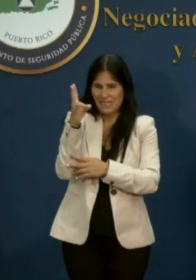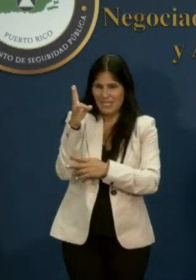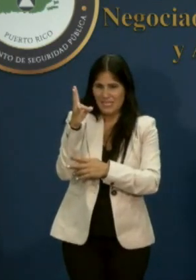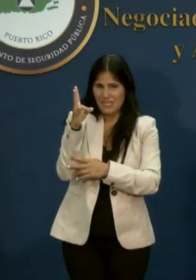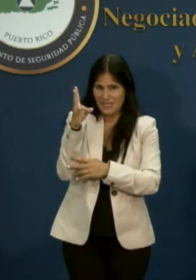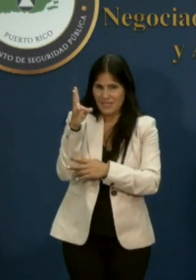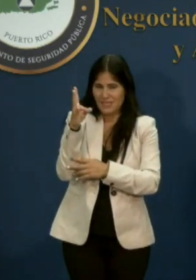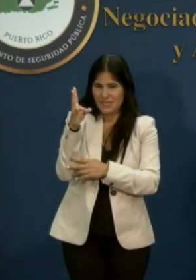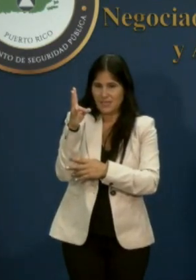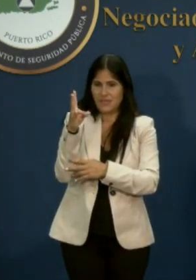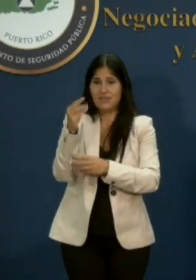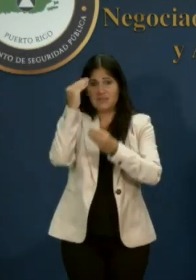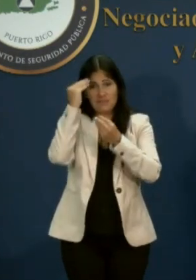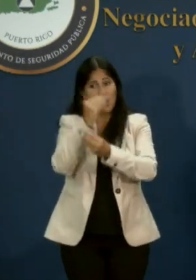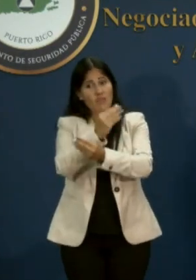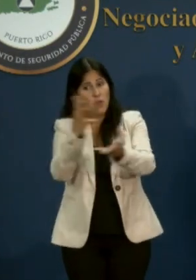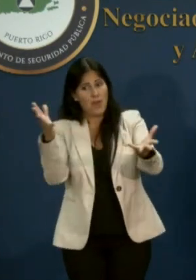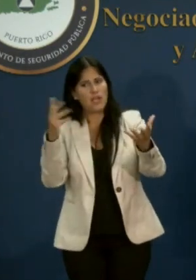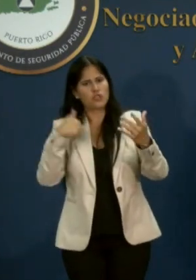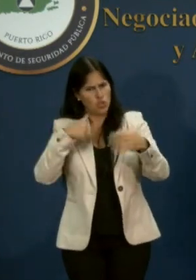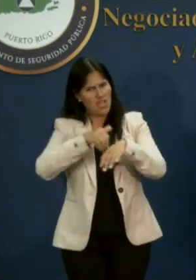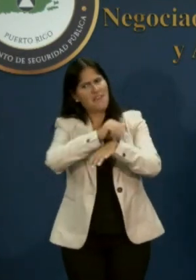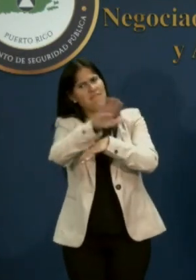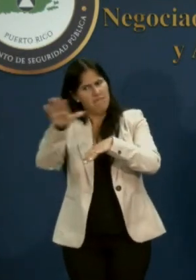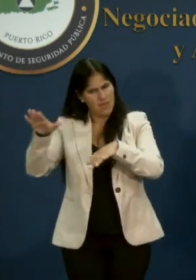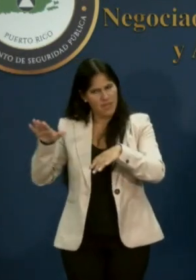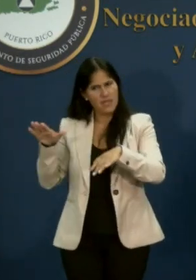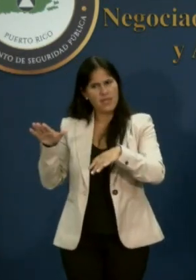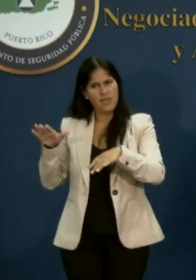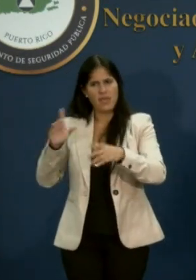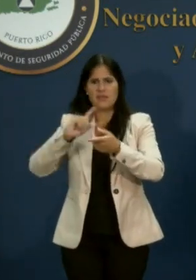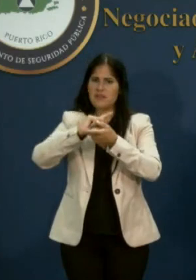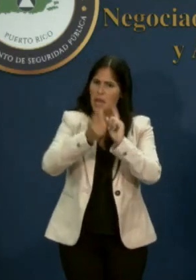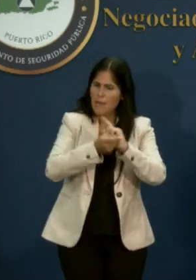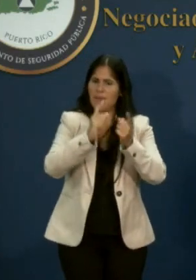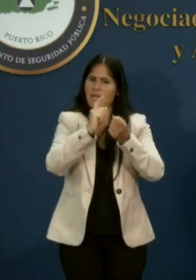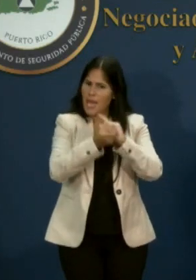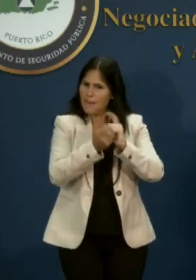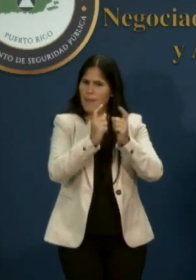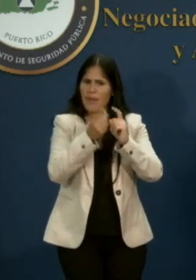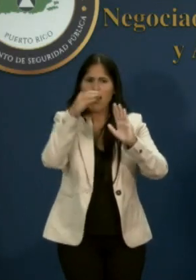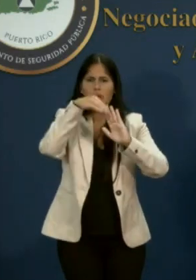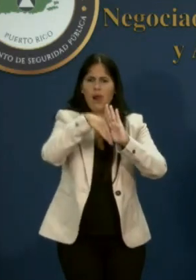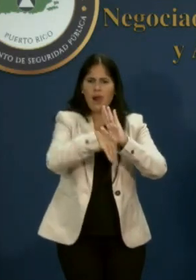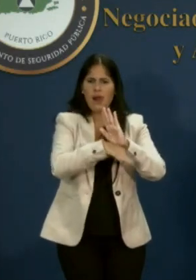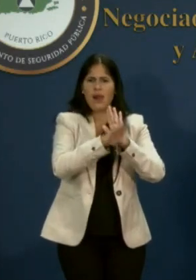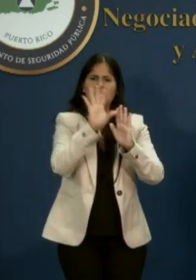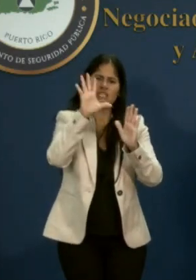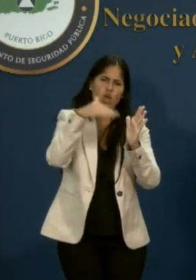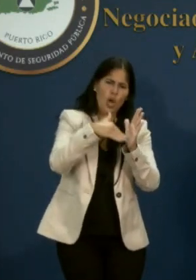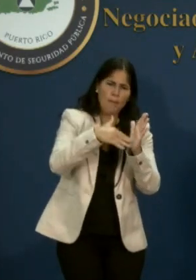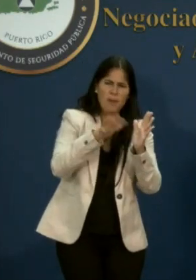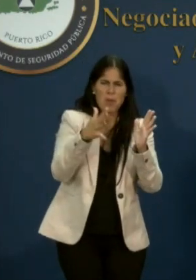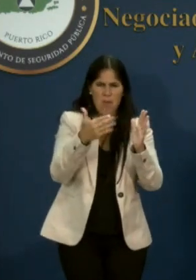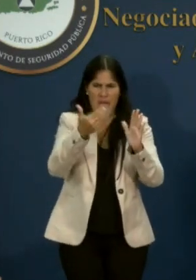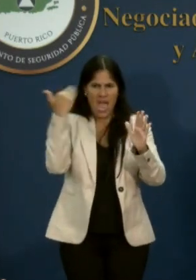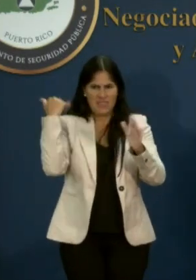La información que yo le di previa a ustedes ha ido cambiando, bajó en un momento a 5.000 y pico antes de la conferencia.